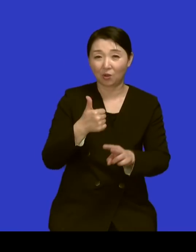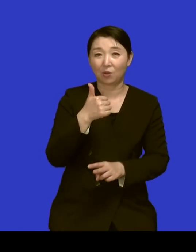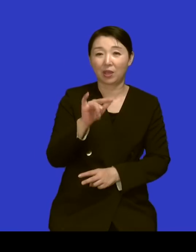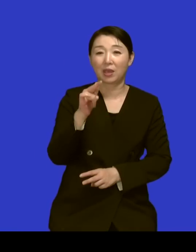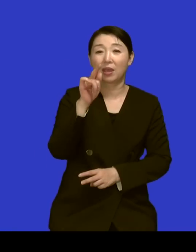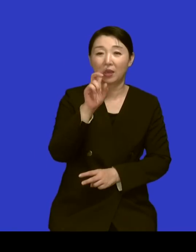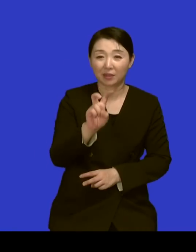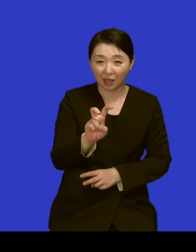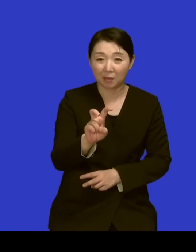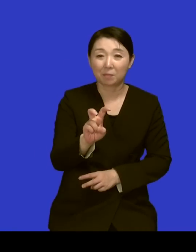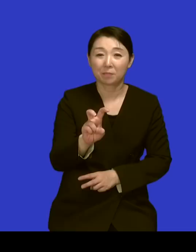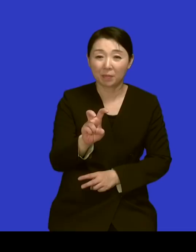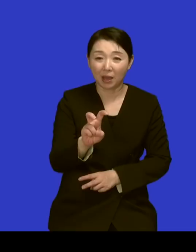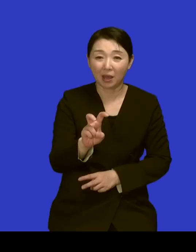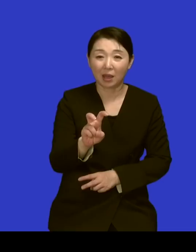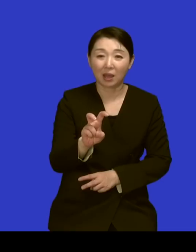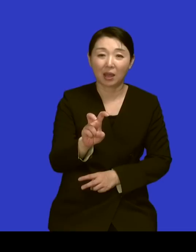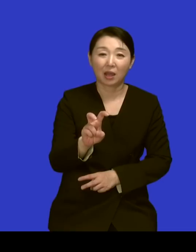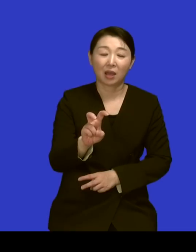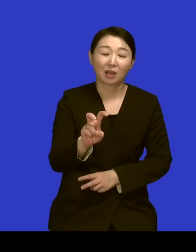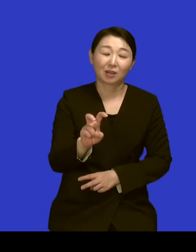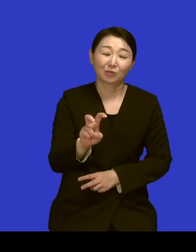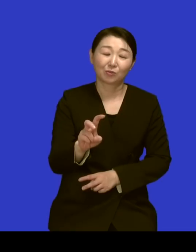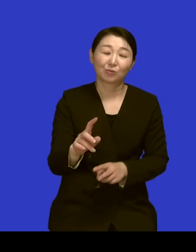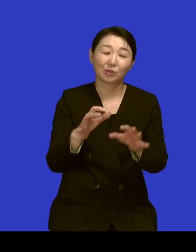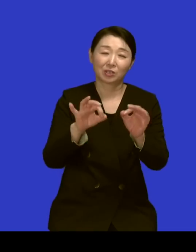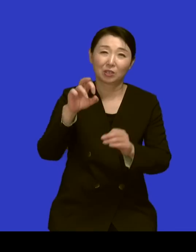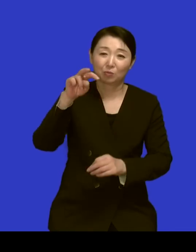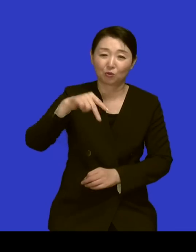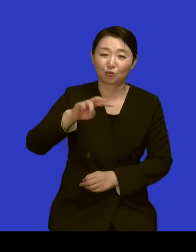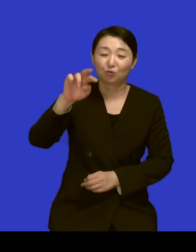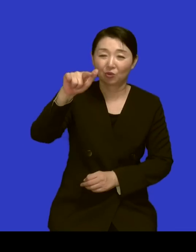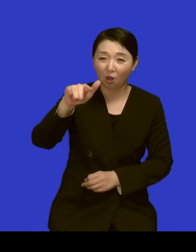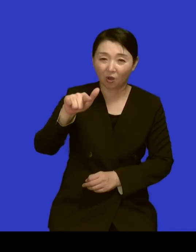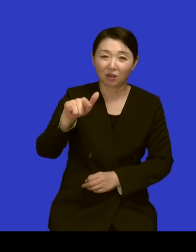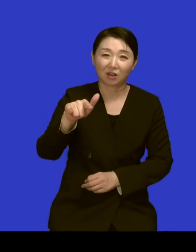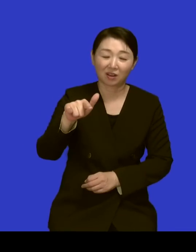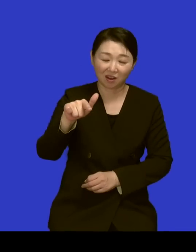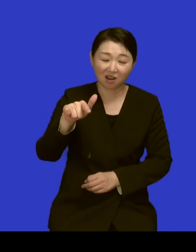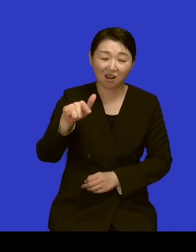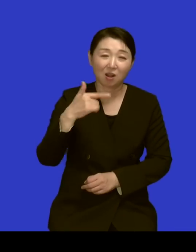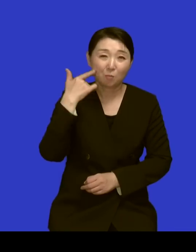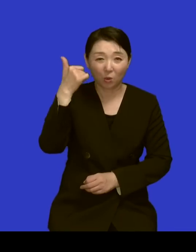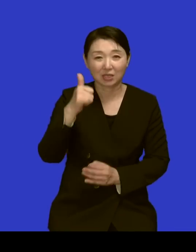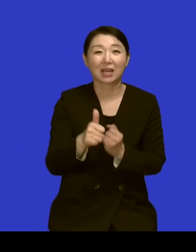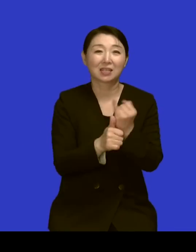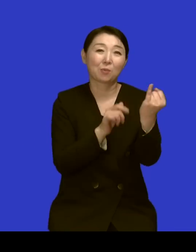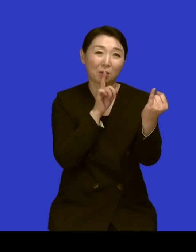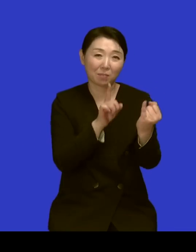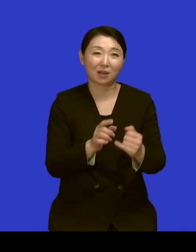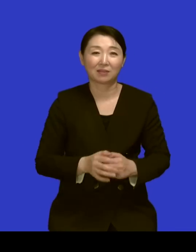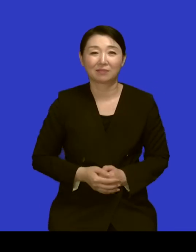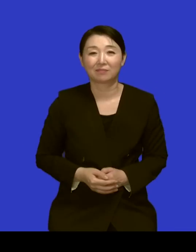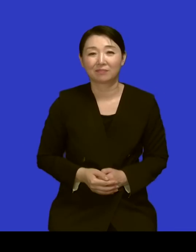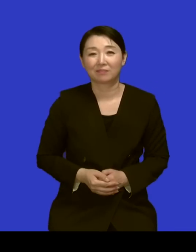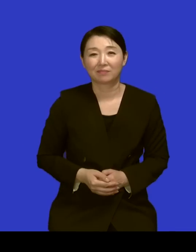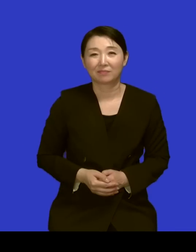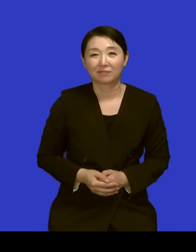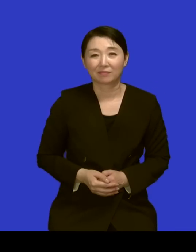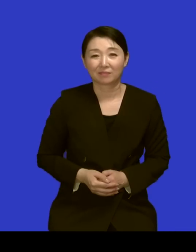사모님이오 네 그렇게 극찬을 해 주실 정도로 네 해남에서 아버님 어머님의 씨를 뿌리는 동안